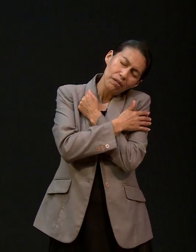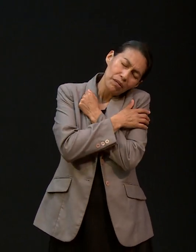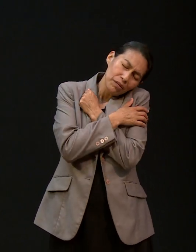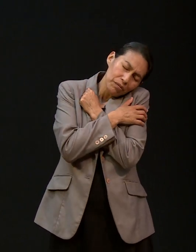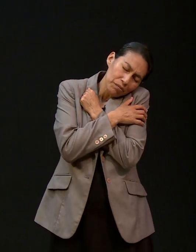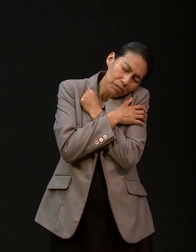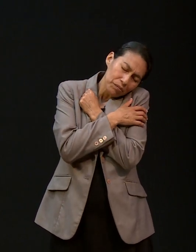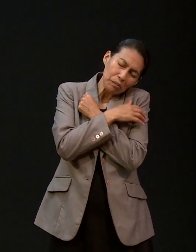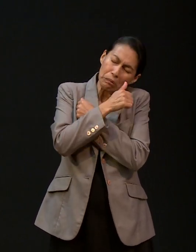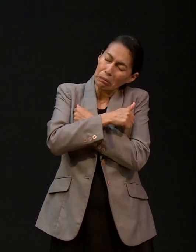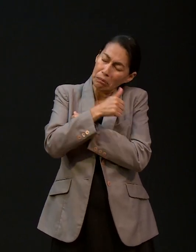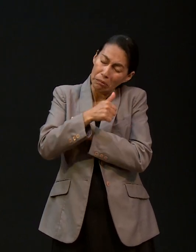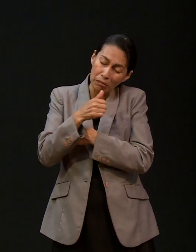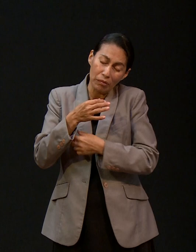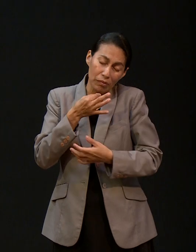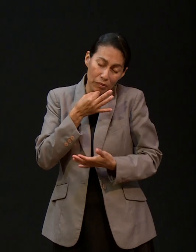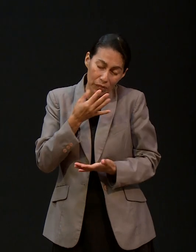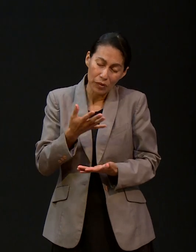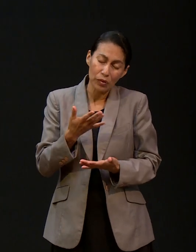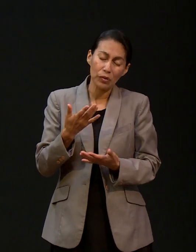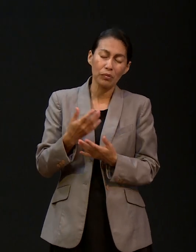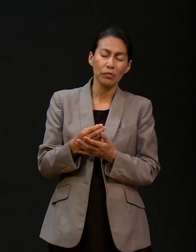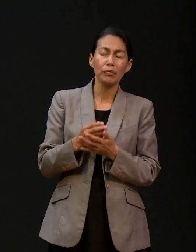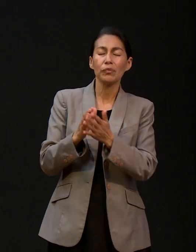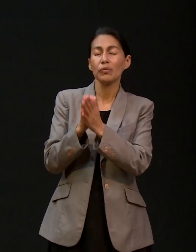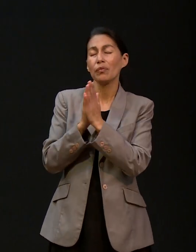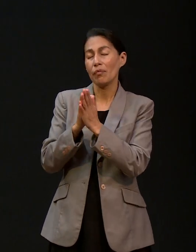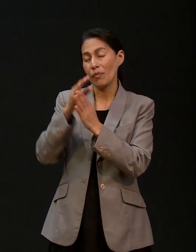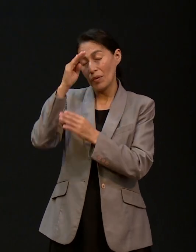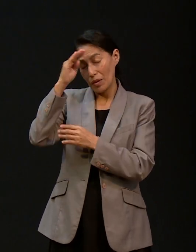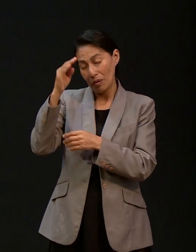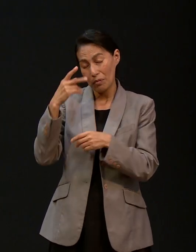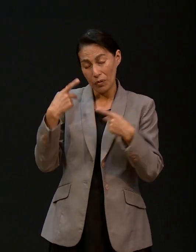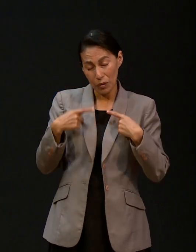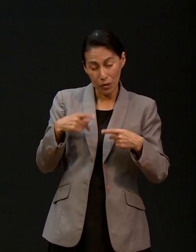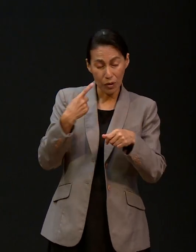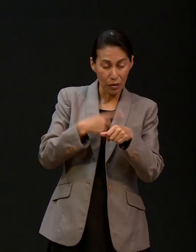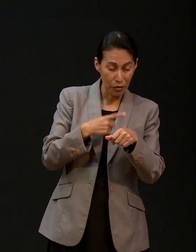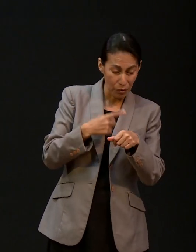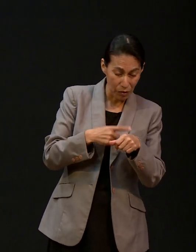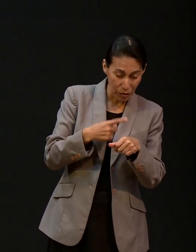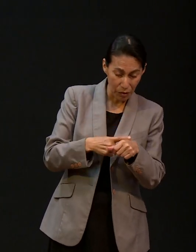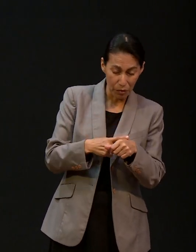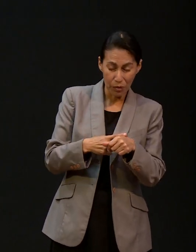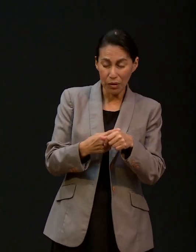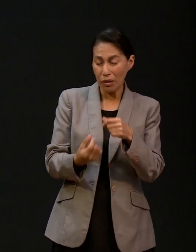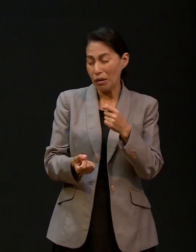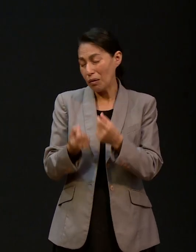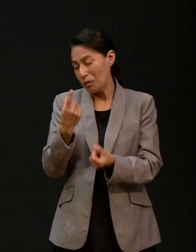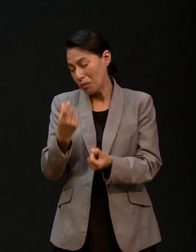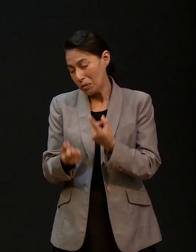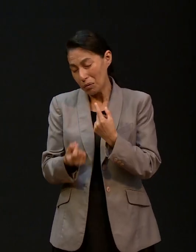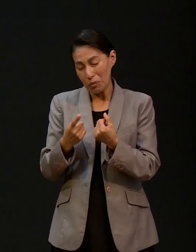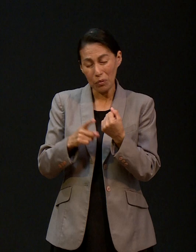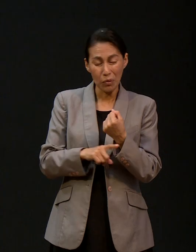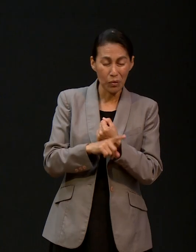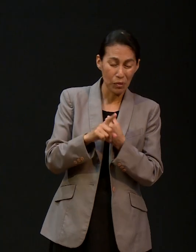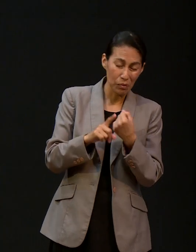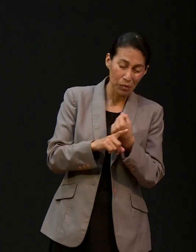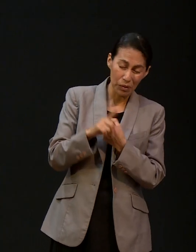situaciones por las que pasamos pedimos por los enfermos Señor pedimos por las personas que están pasando por situaciones